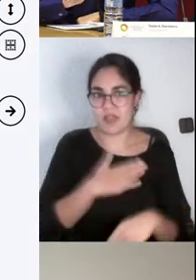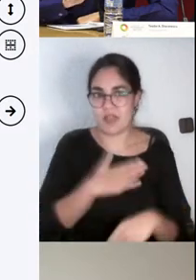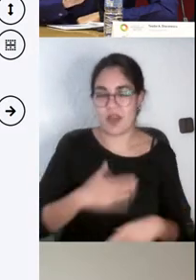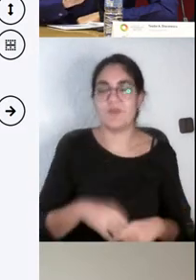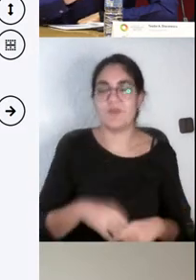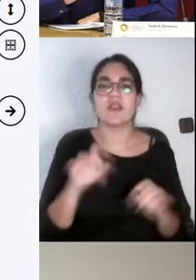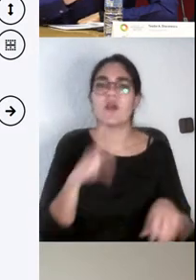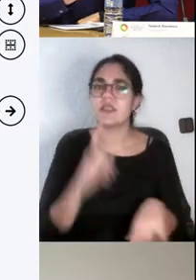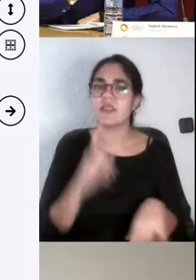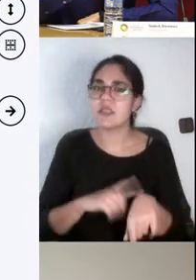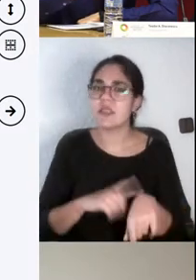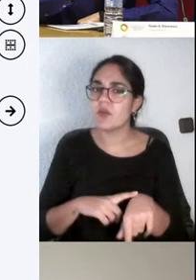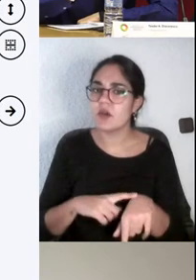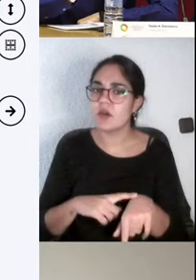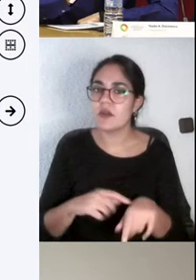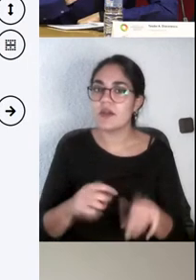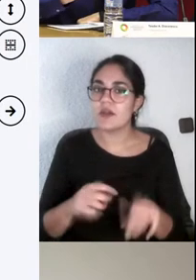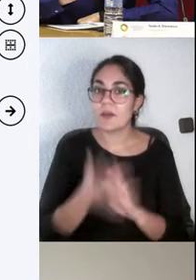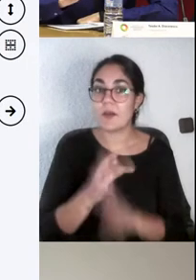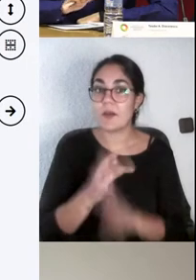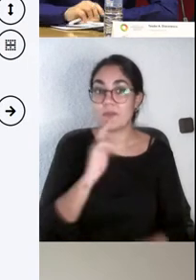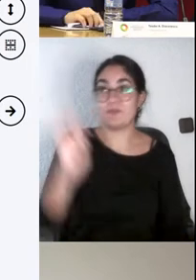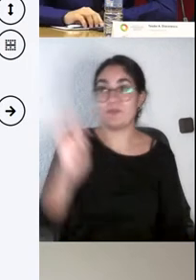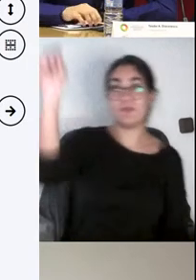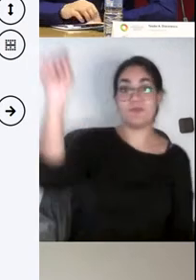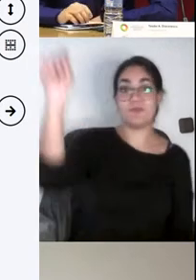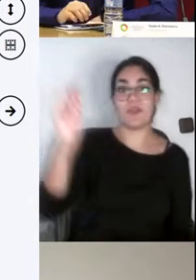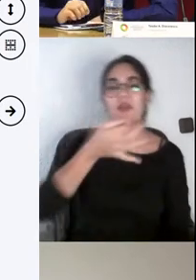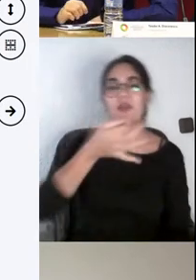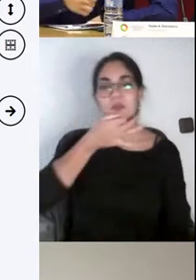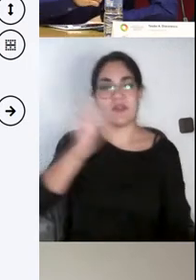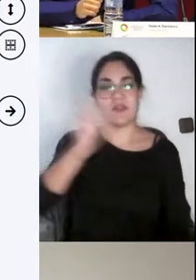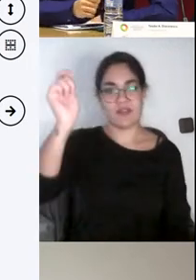tengo? ¿Me sacan la tarjeta roja? No, no, no. Vale, perfecto.